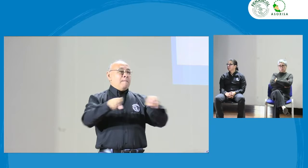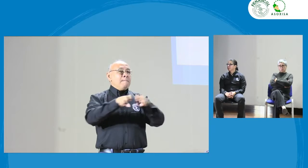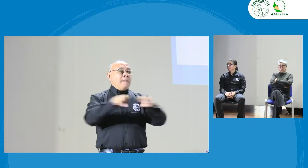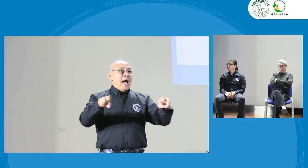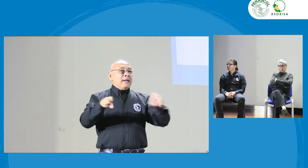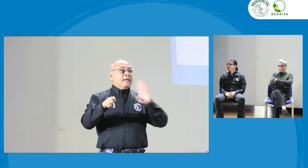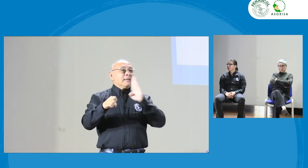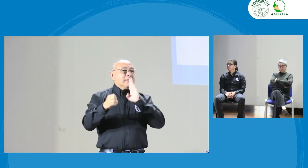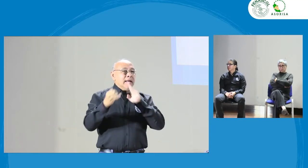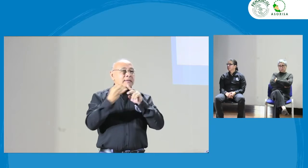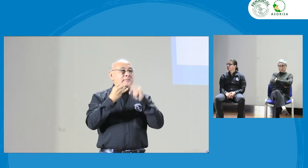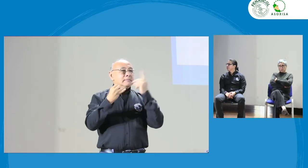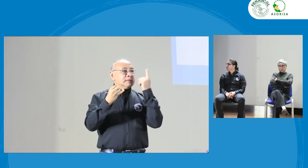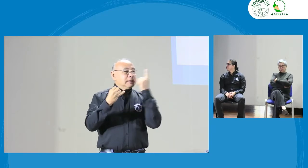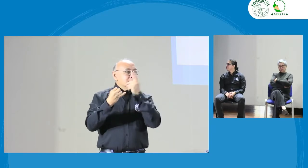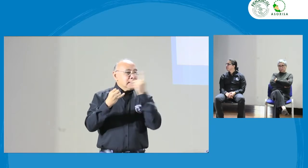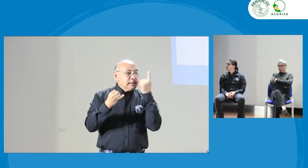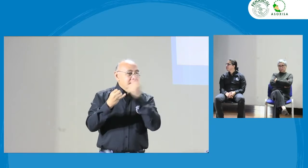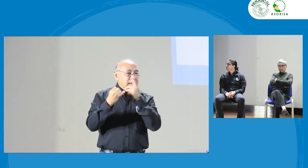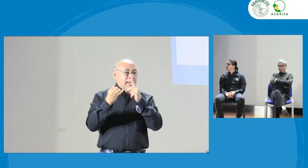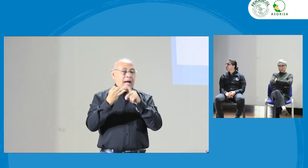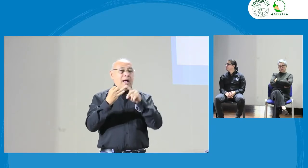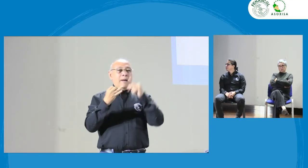en donde participará Cinda Manoy,